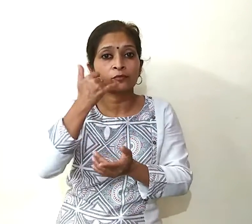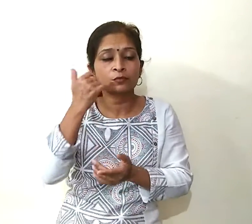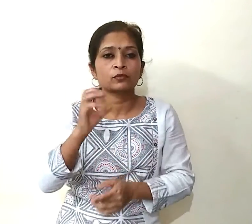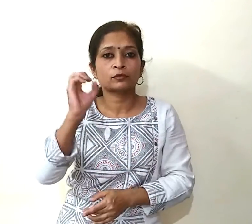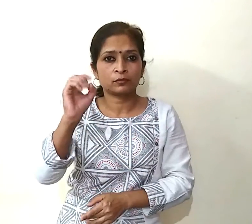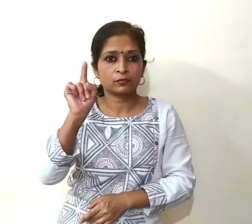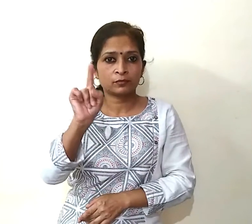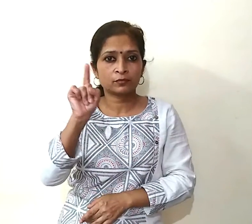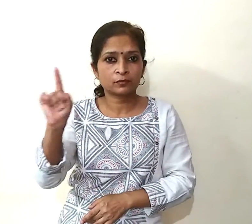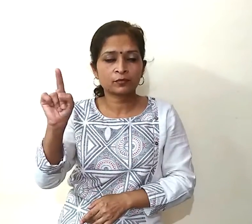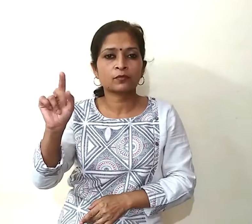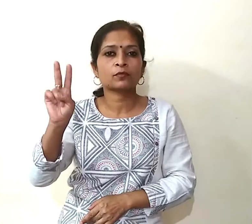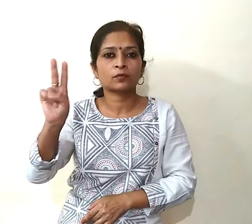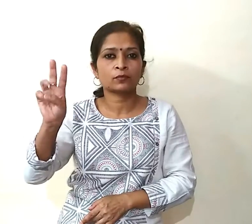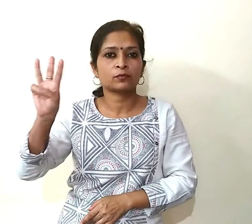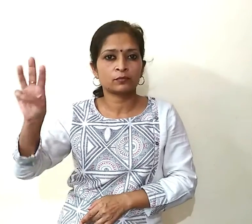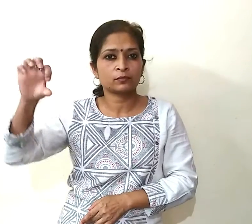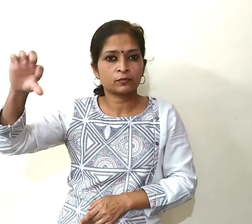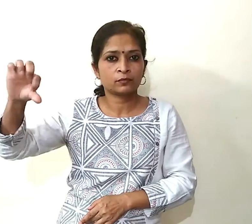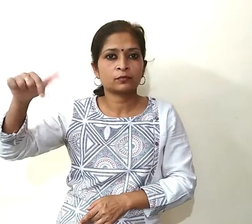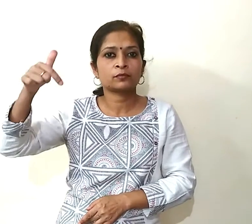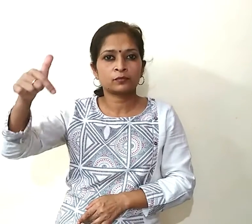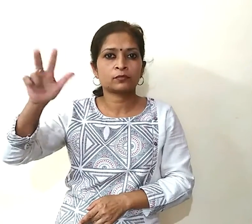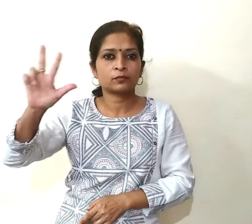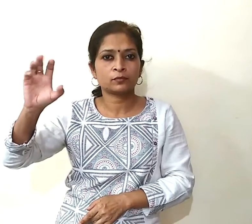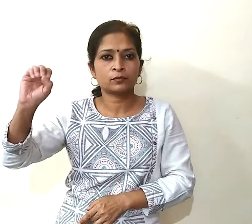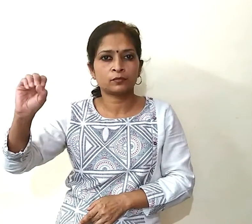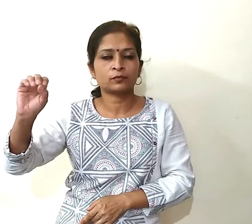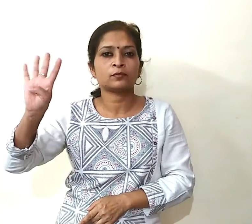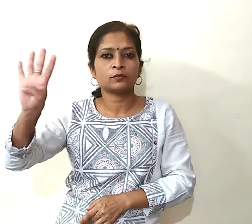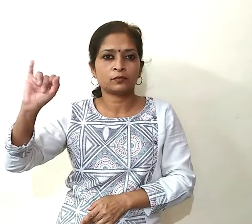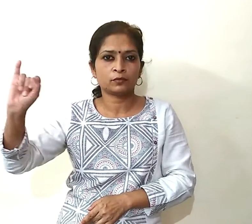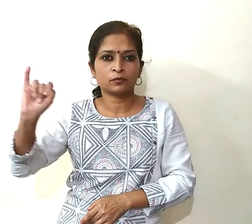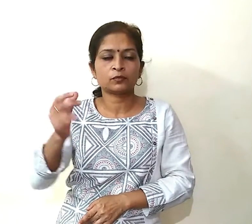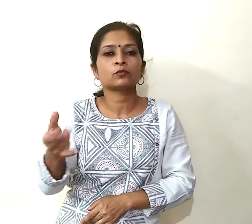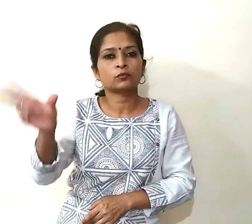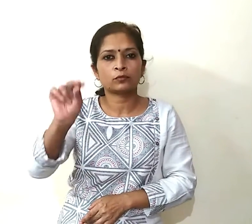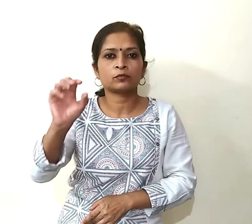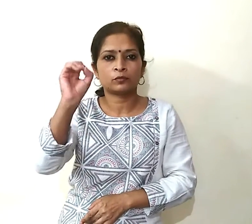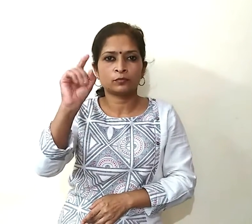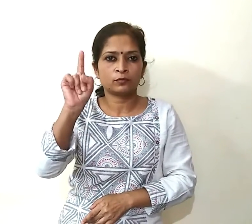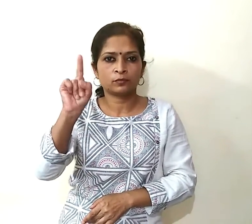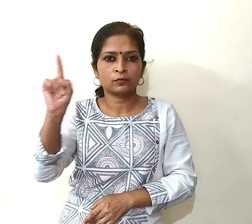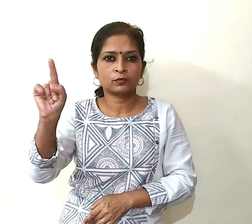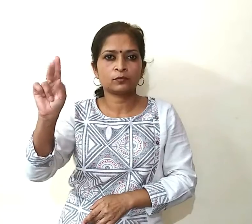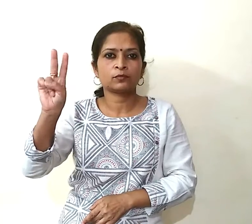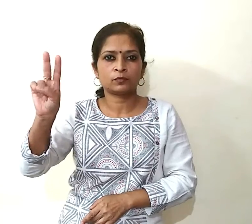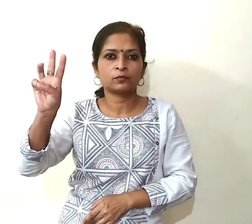011-239-78046-011-239